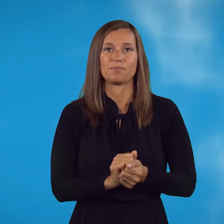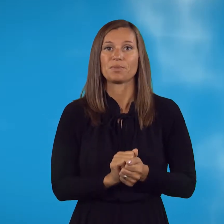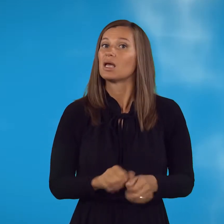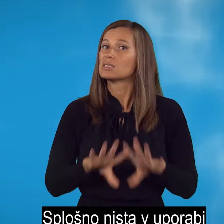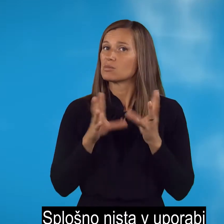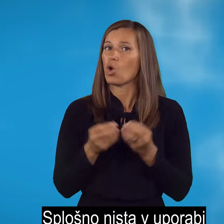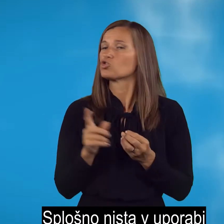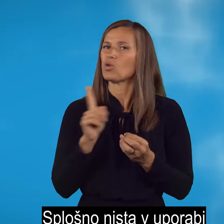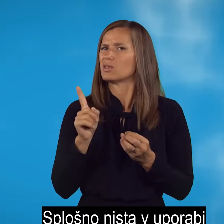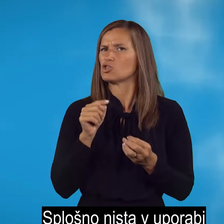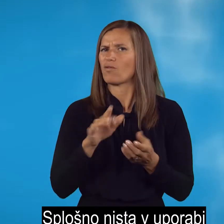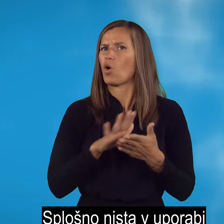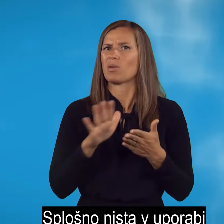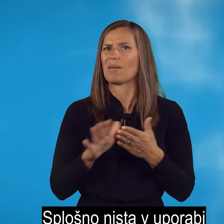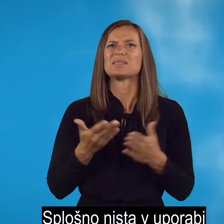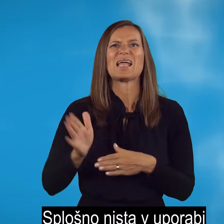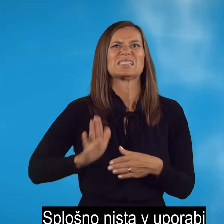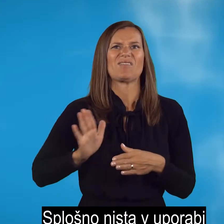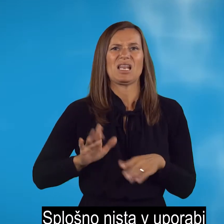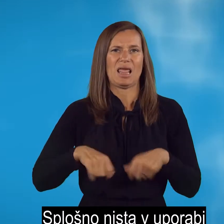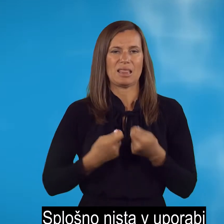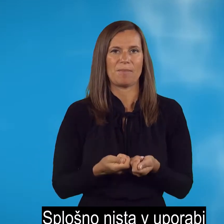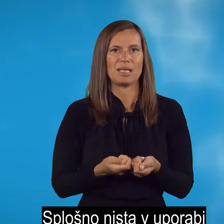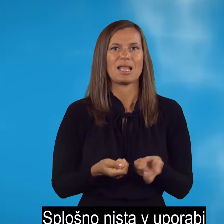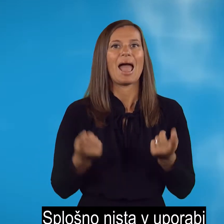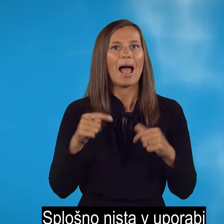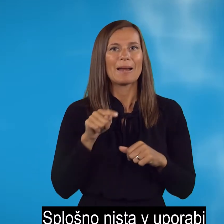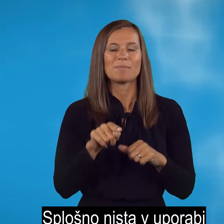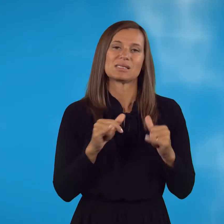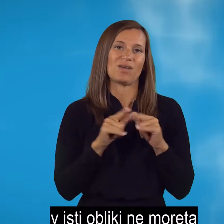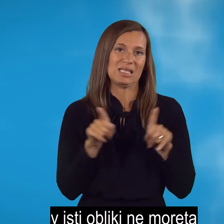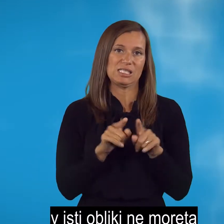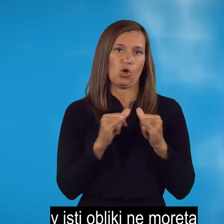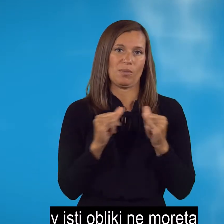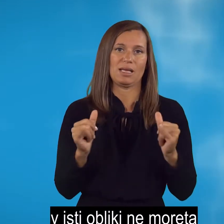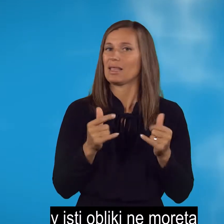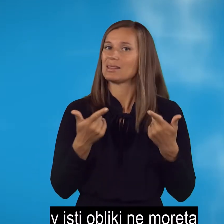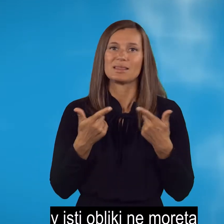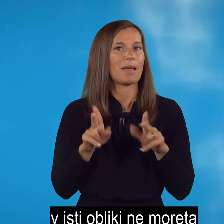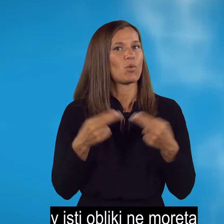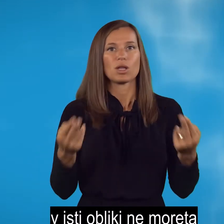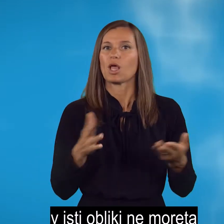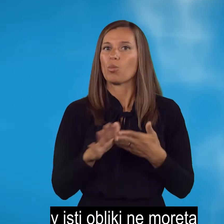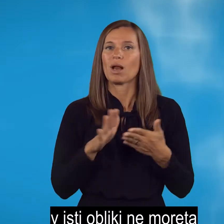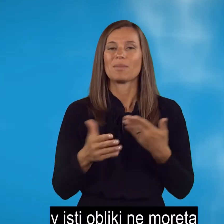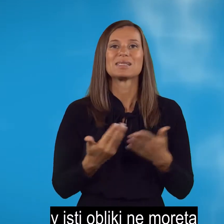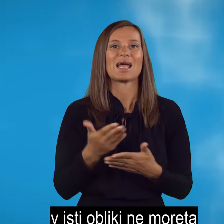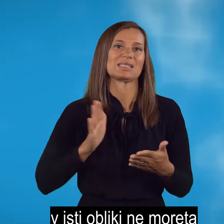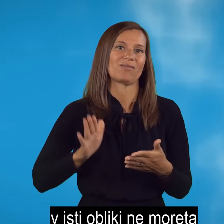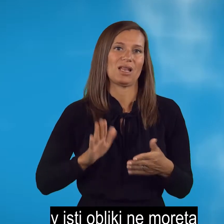Splošno niste v uporabi za civilne namene ali pa se v isti obliki ne moreta uporabljati za civilne namene.